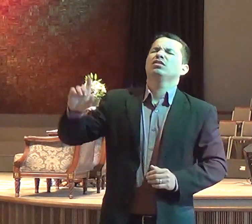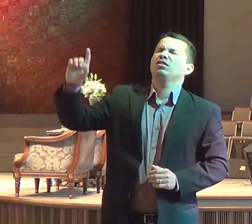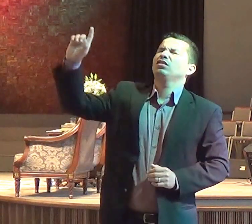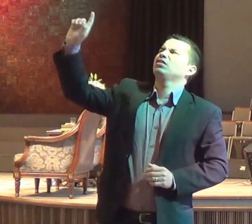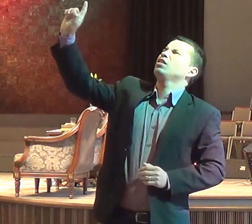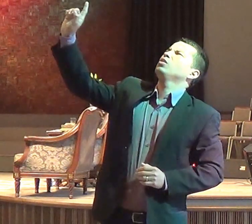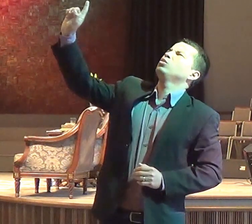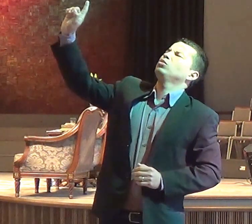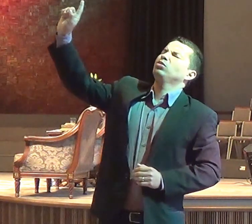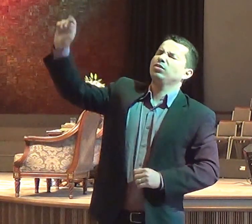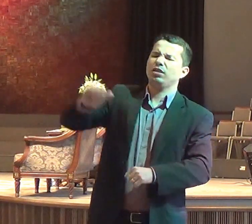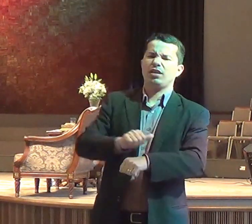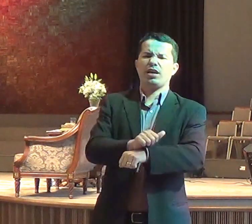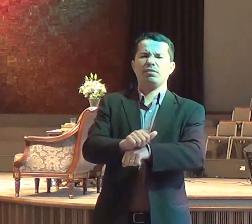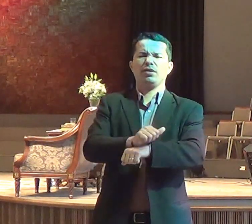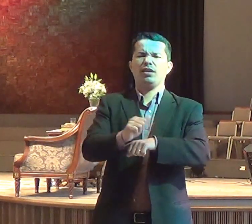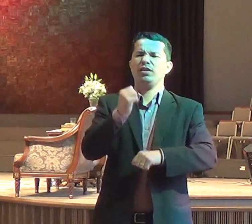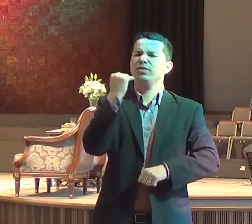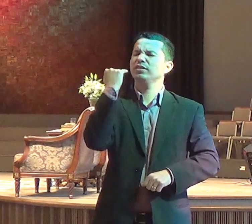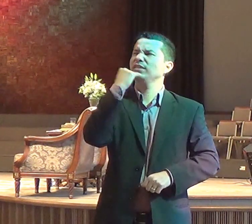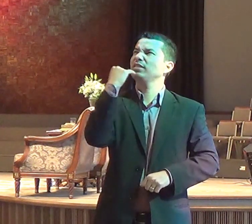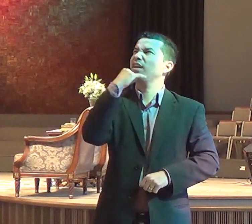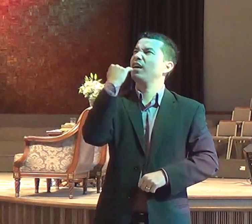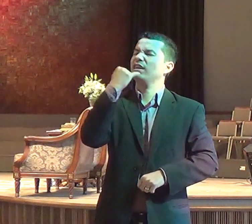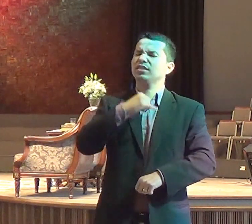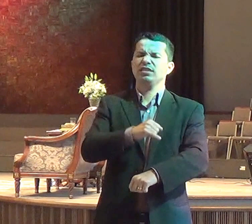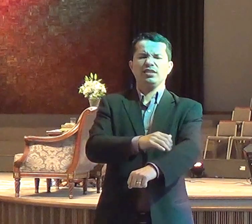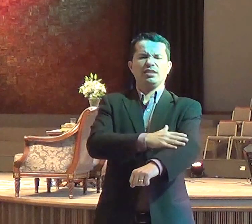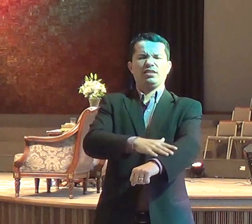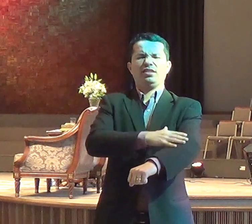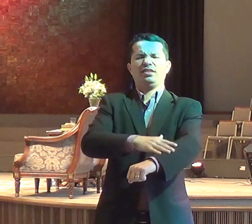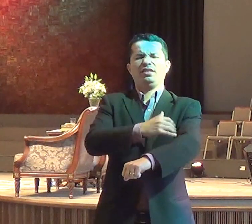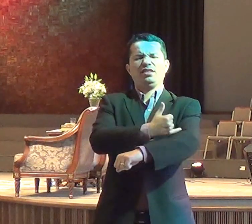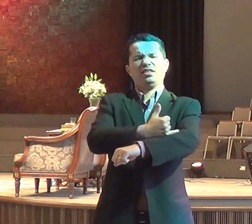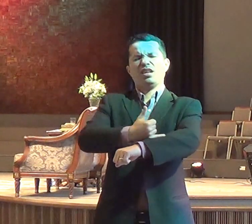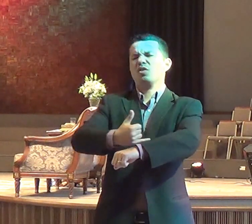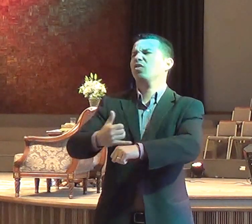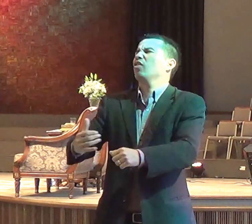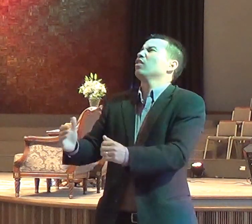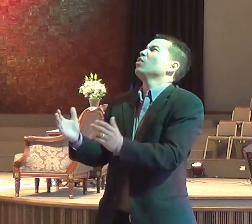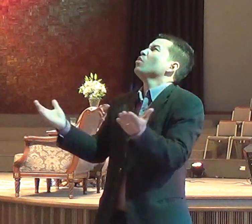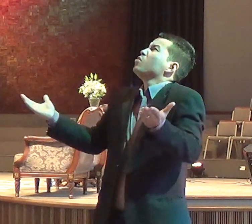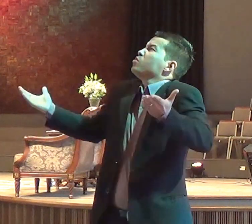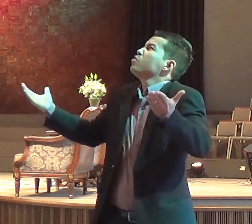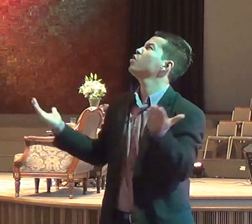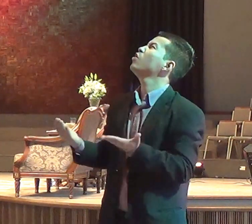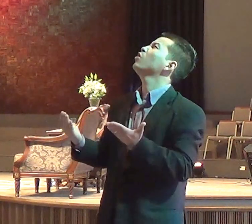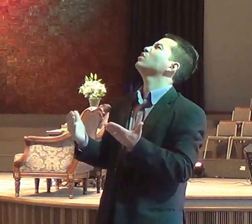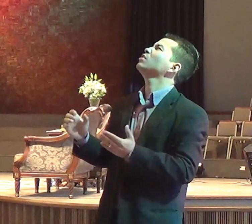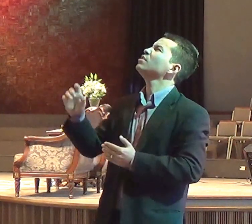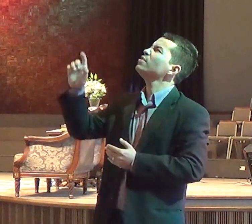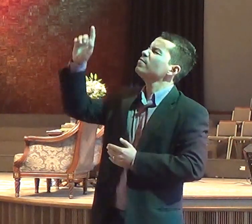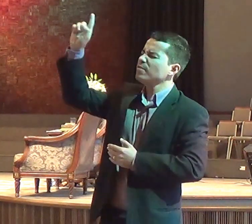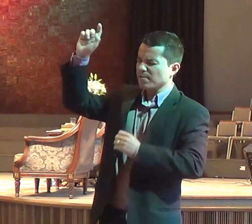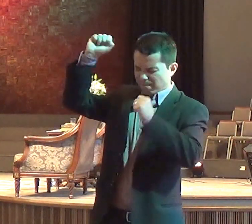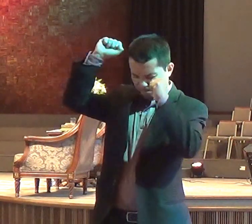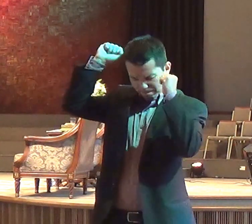de Abraão, Deus de Isaac, Deus de Israel, que hoje fique conhecido que Tu és Deus em Israel,